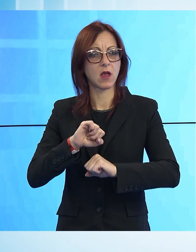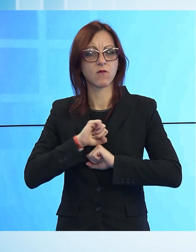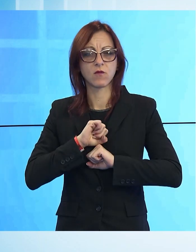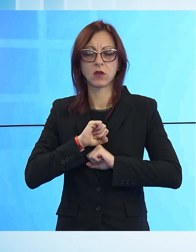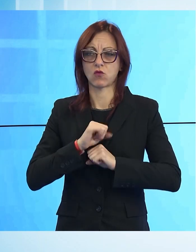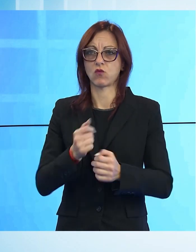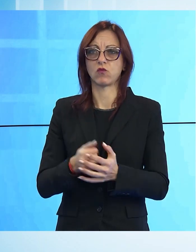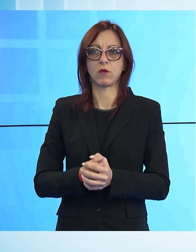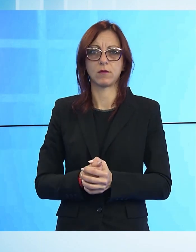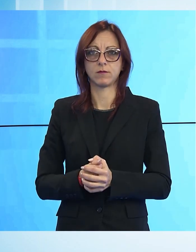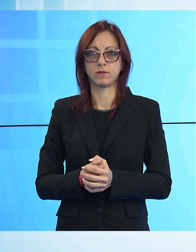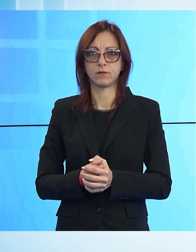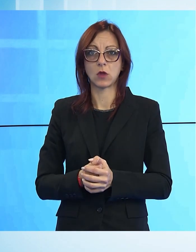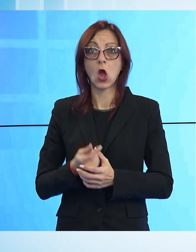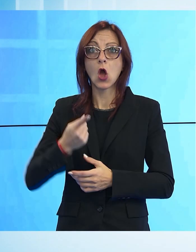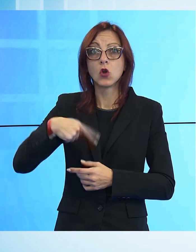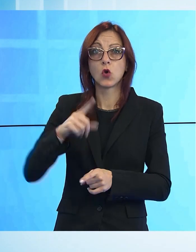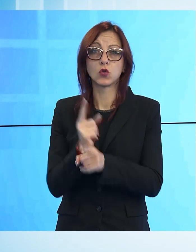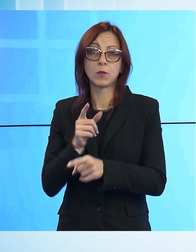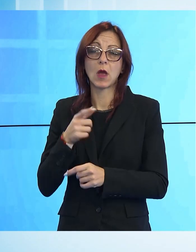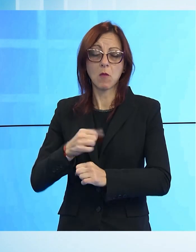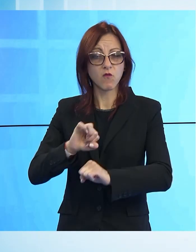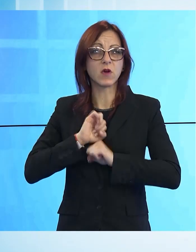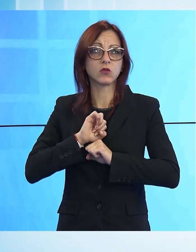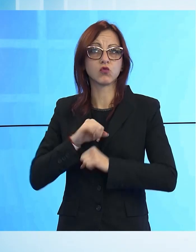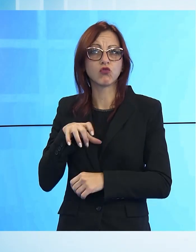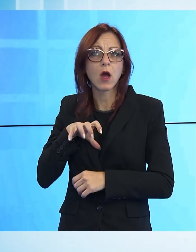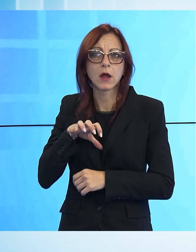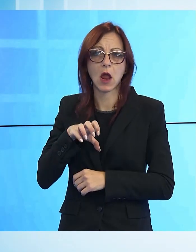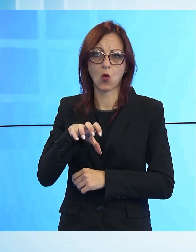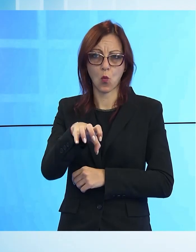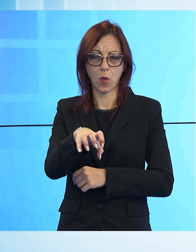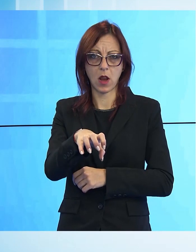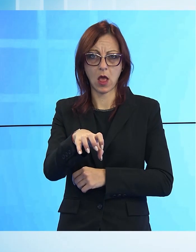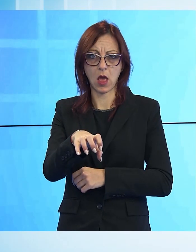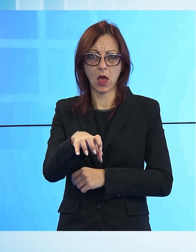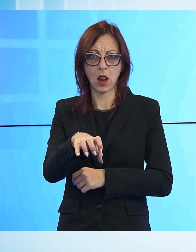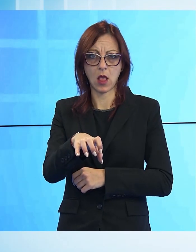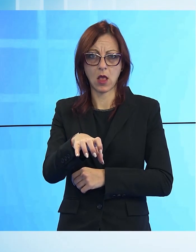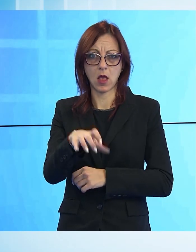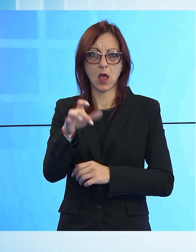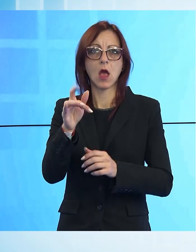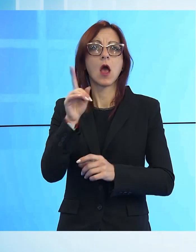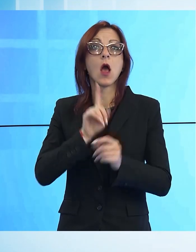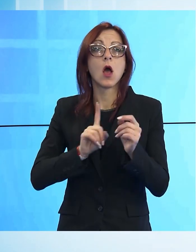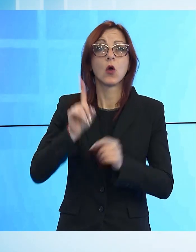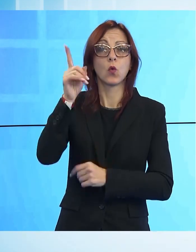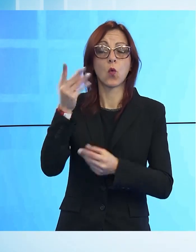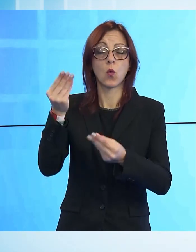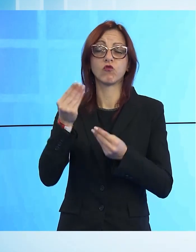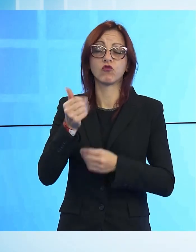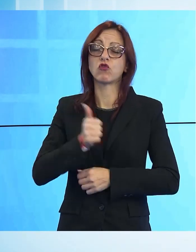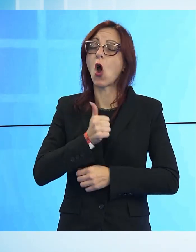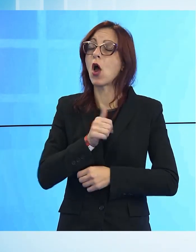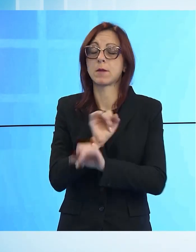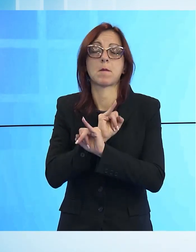bisogna davvero recuperarla, convinti che il Signore non ci lascia mai soli, nemmeno al di là della soglia